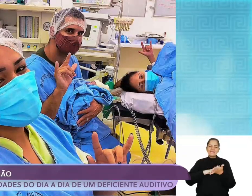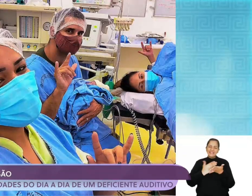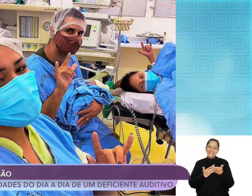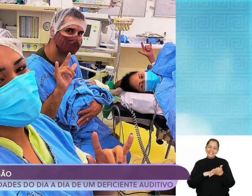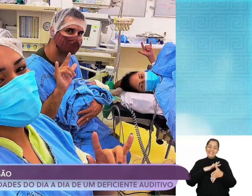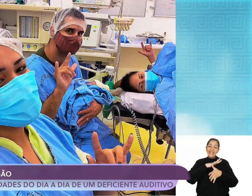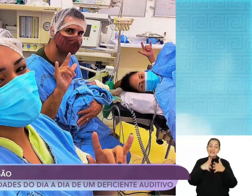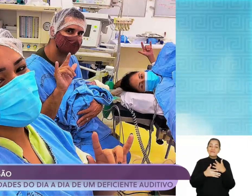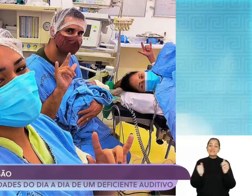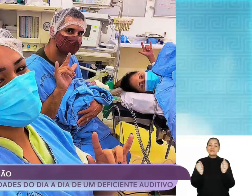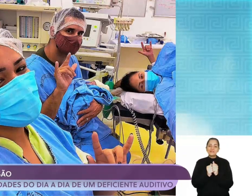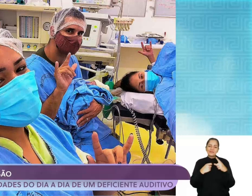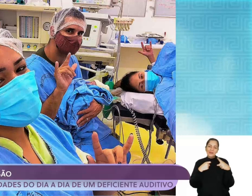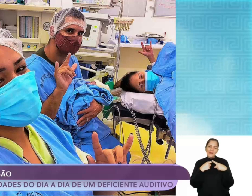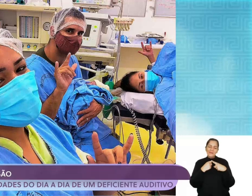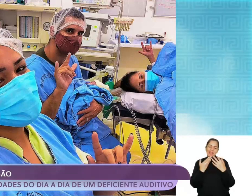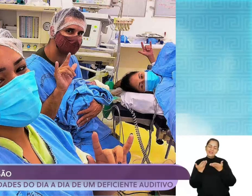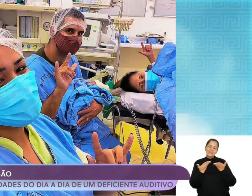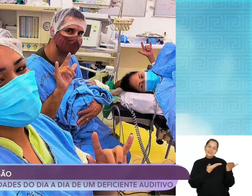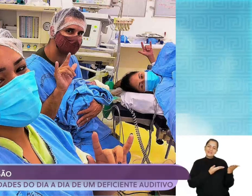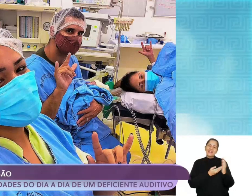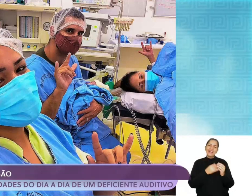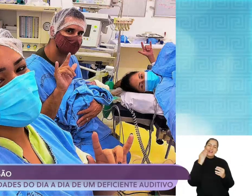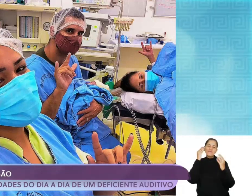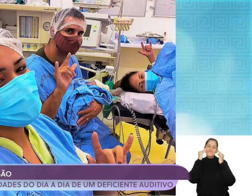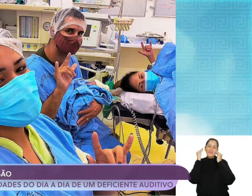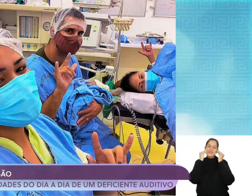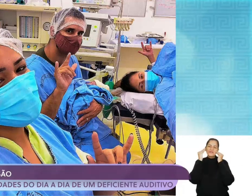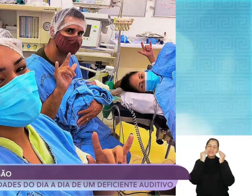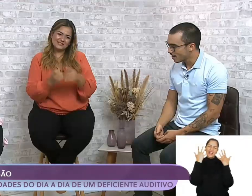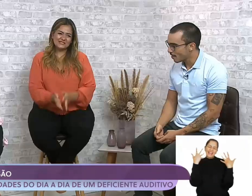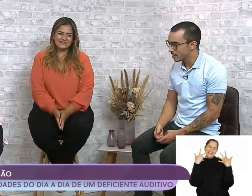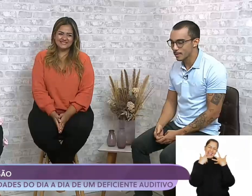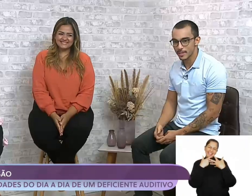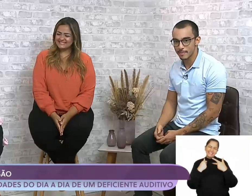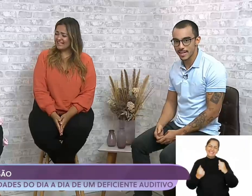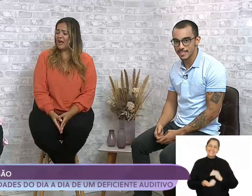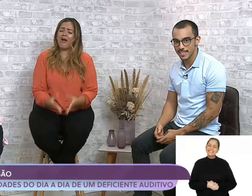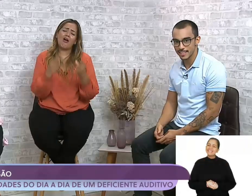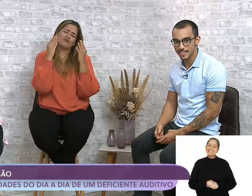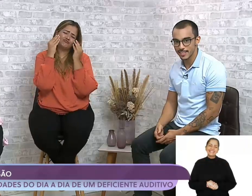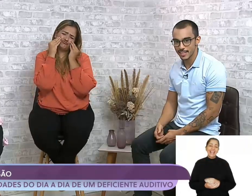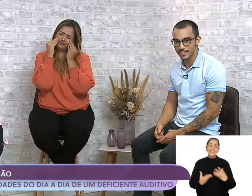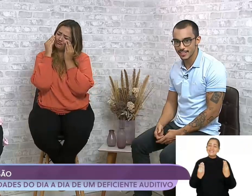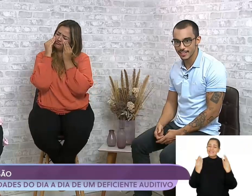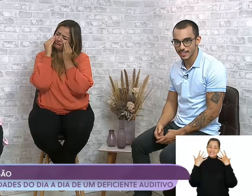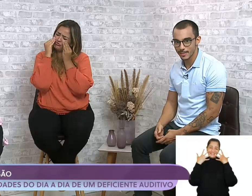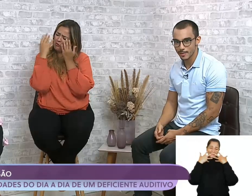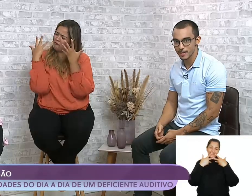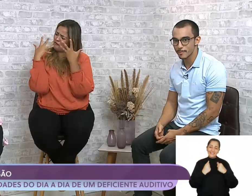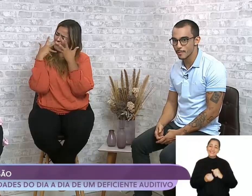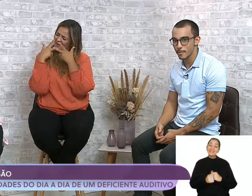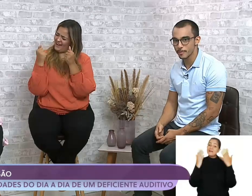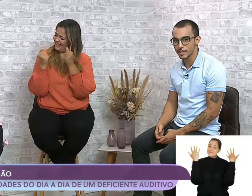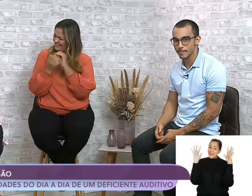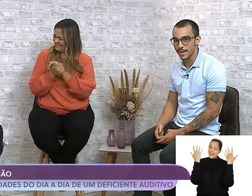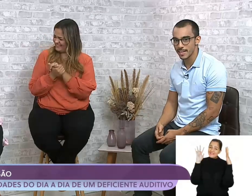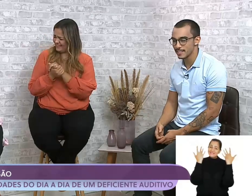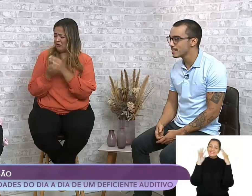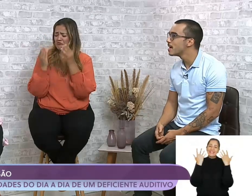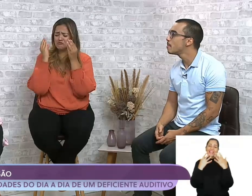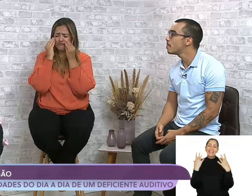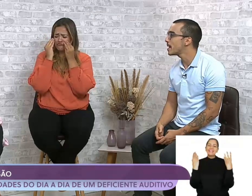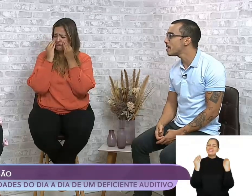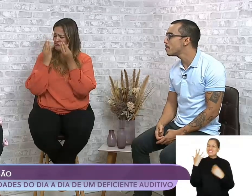sendo intérprete entre a Ellen e os médicos. Olha que coisa mais linda, gente. Coisa fofa